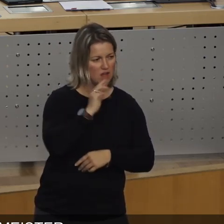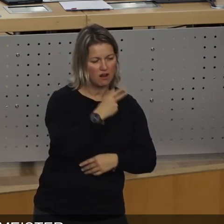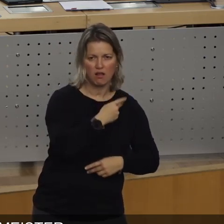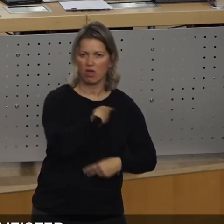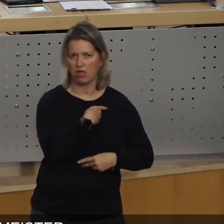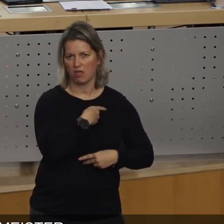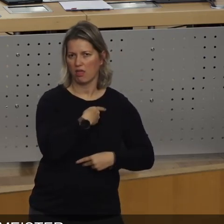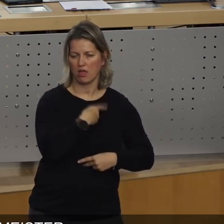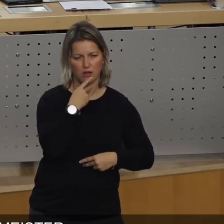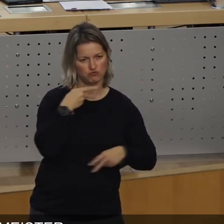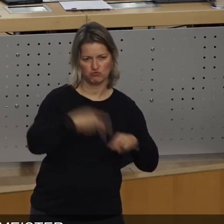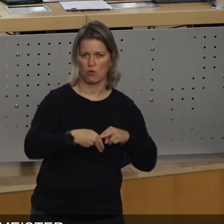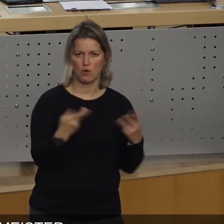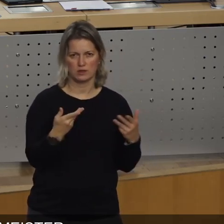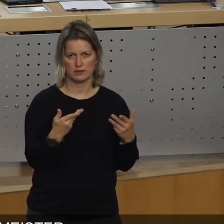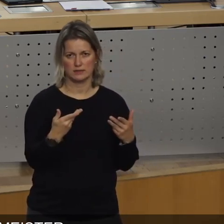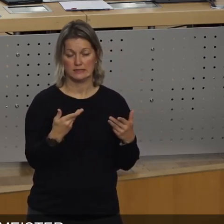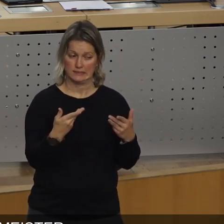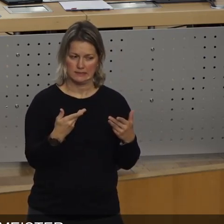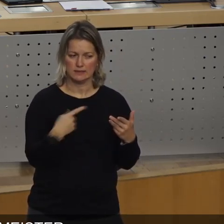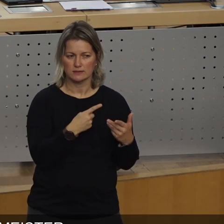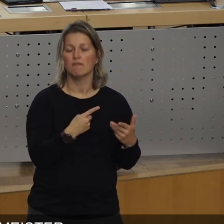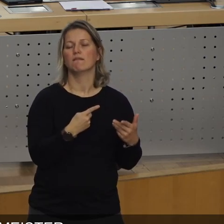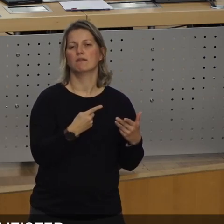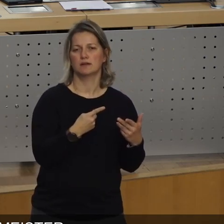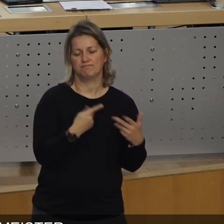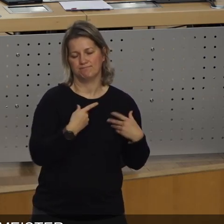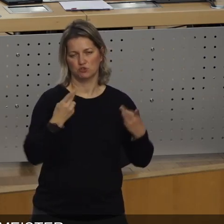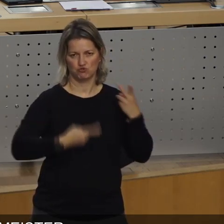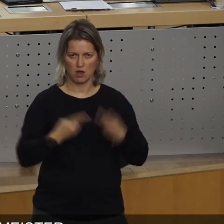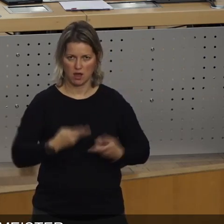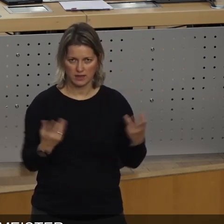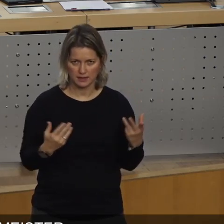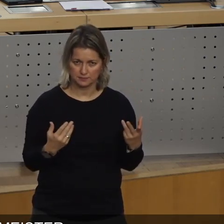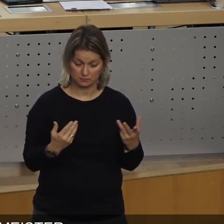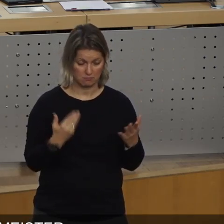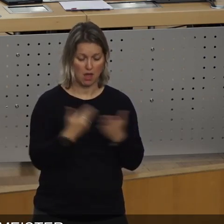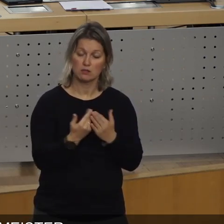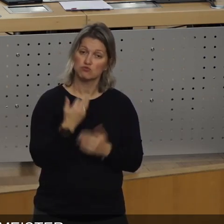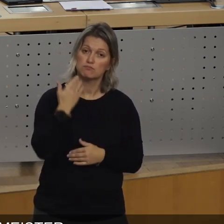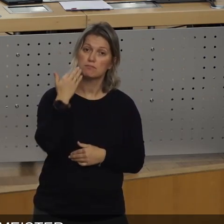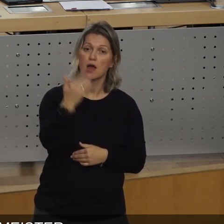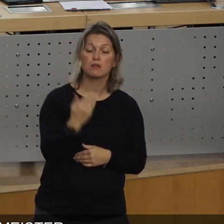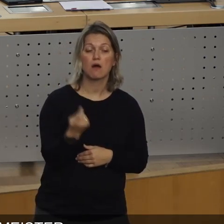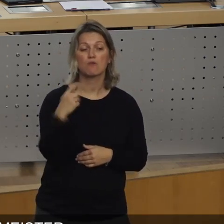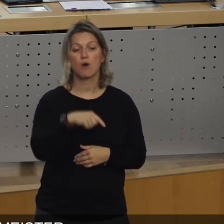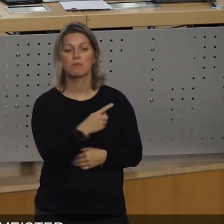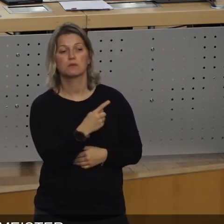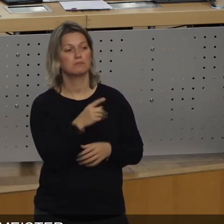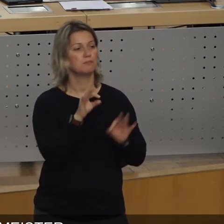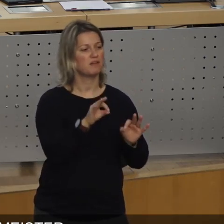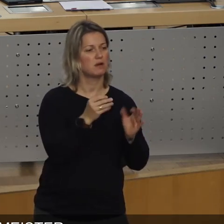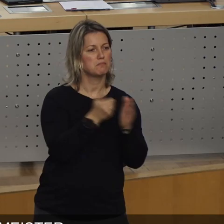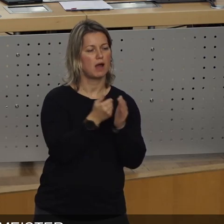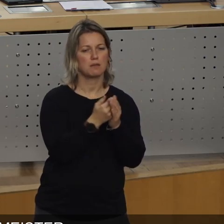Das ist schade, deswegen sage ich, ich werde dort auch nichts zulassen, was Kolleginnen und